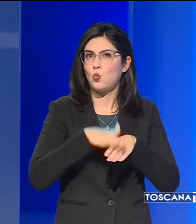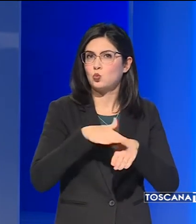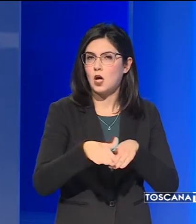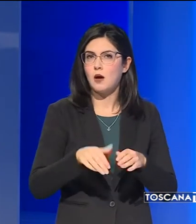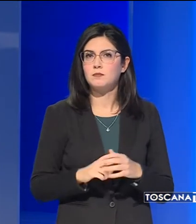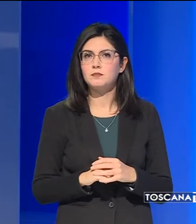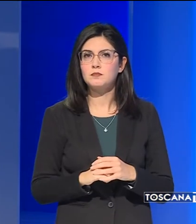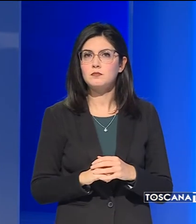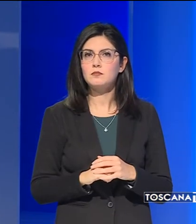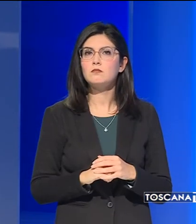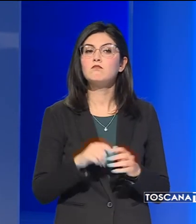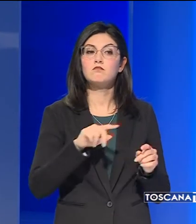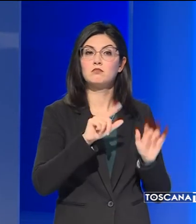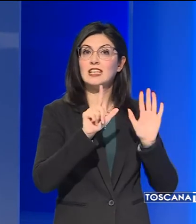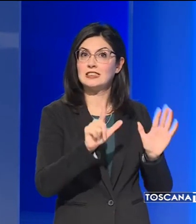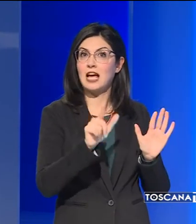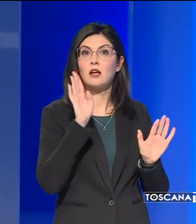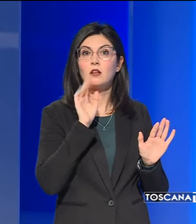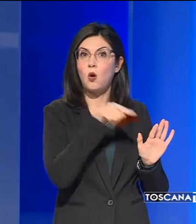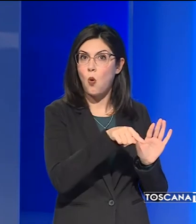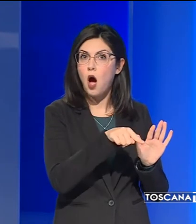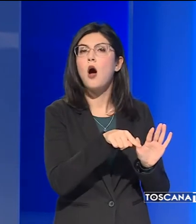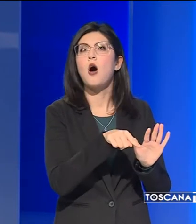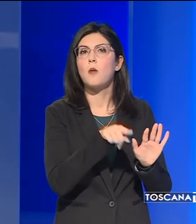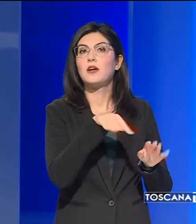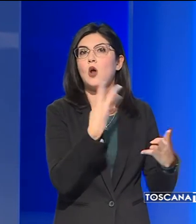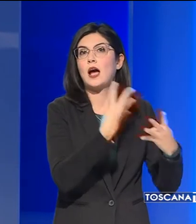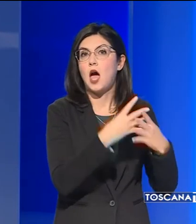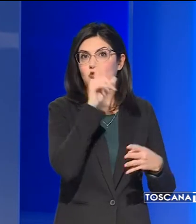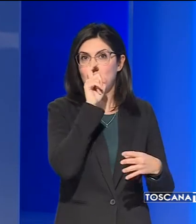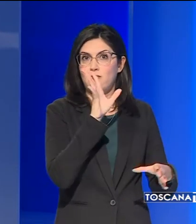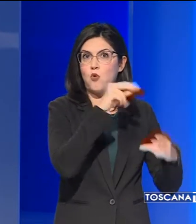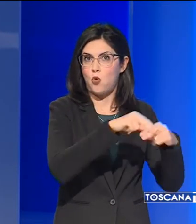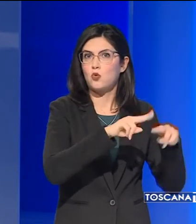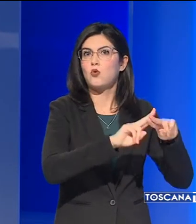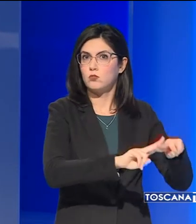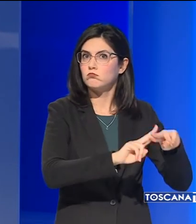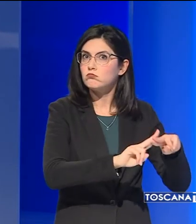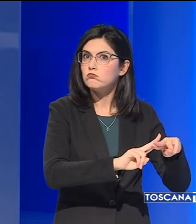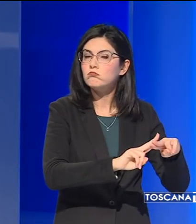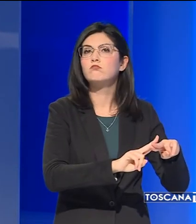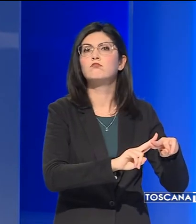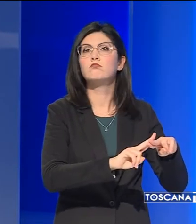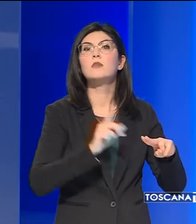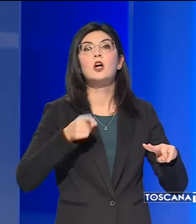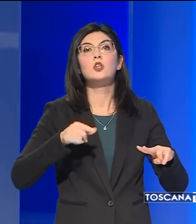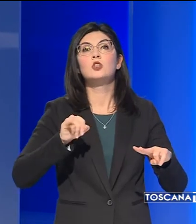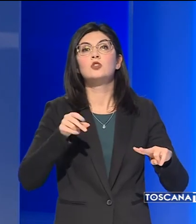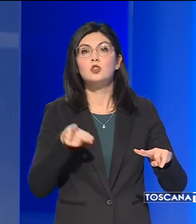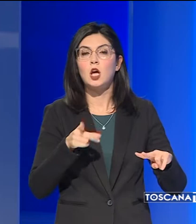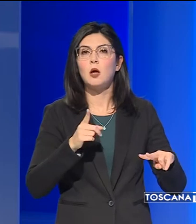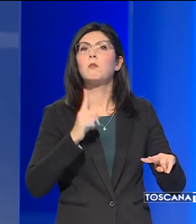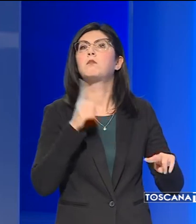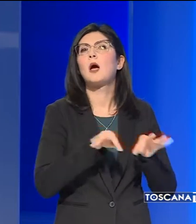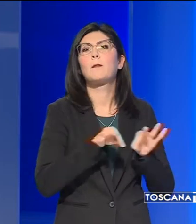Nei confronti dei sette fermati reclusi nel carcere di Livorno, il GIP ha emesso una